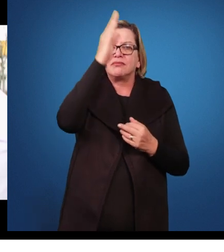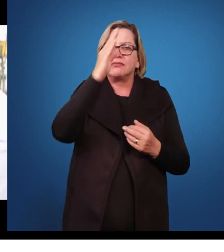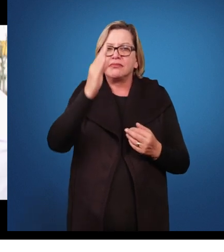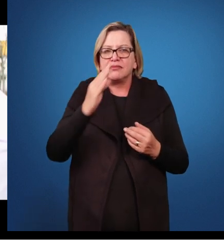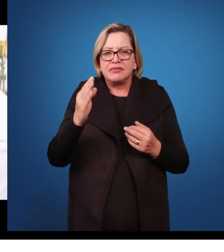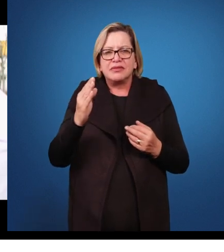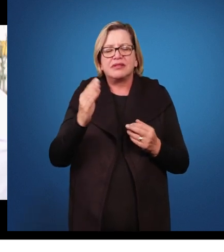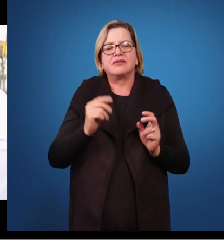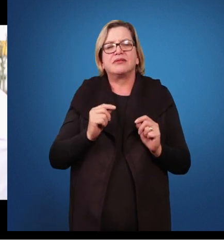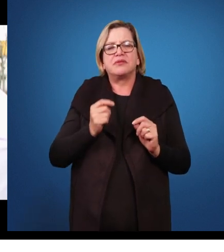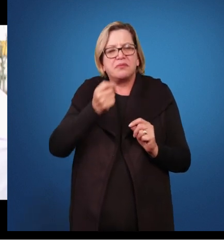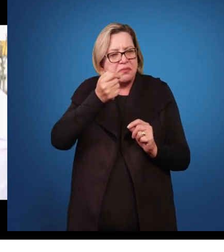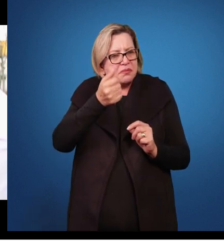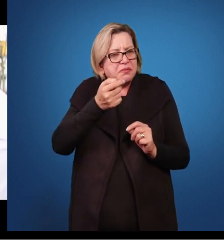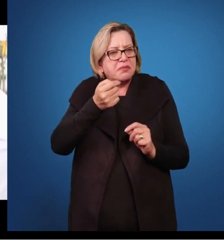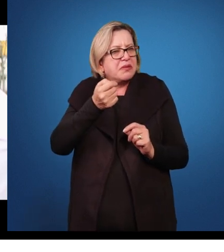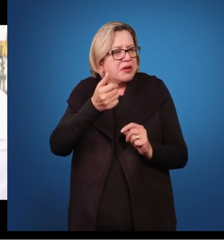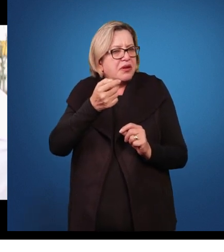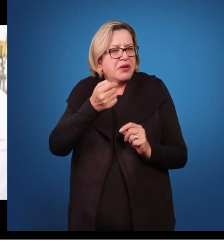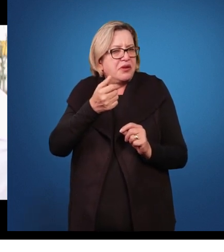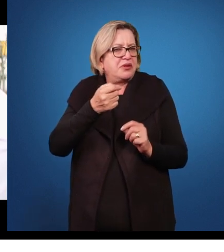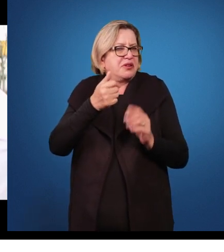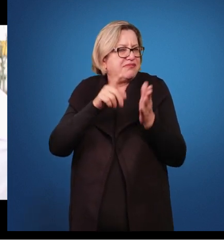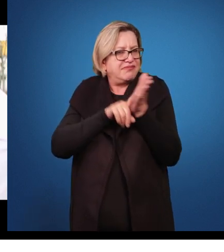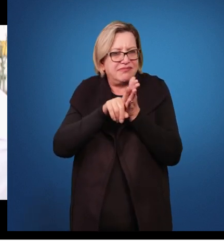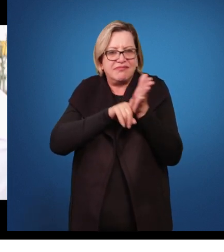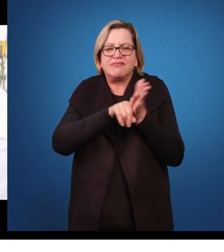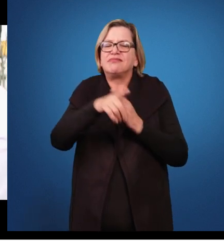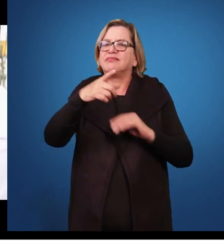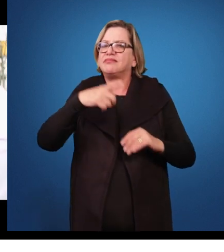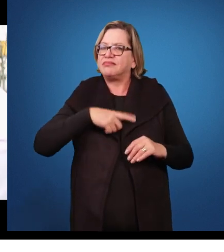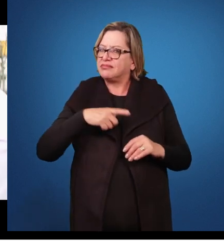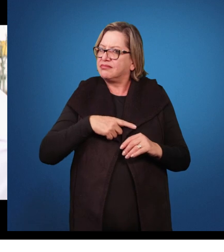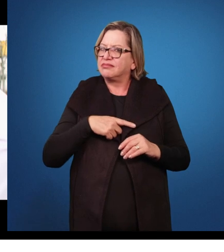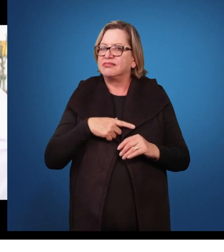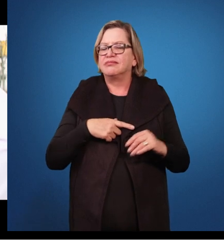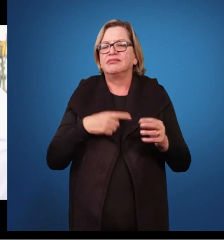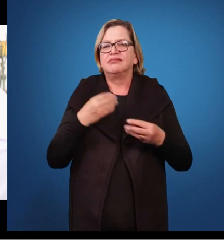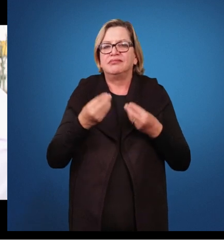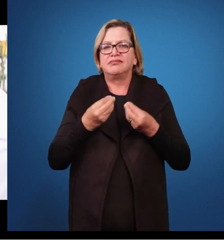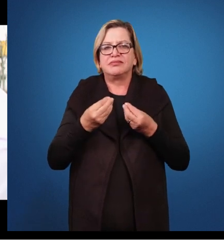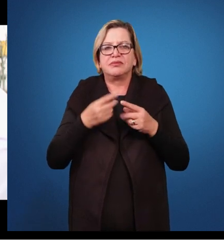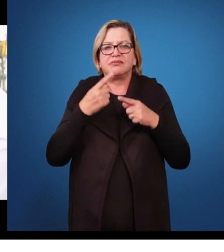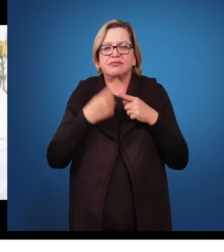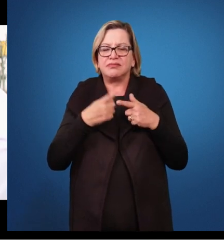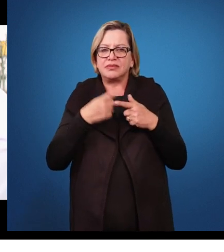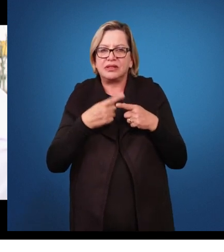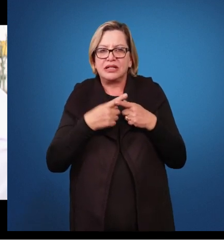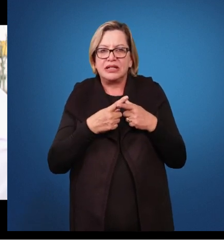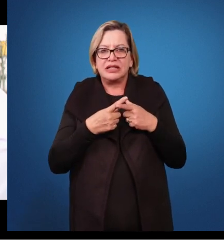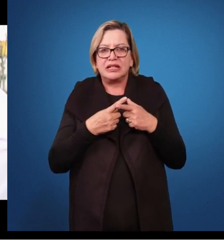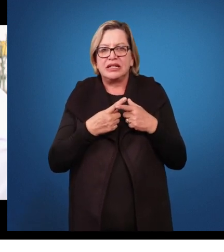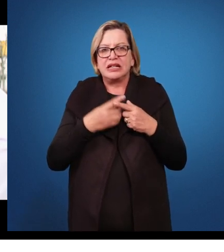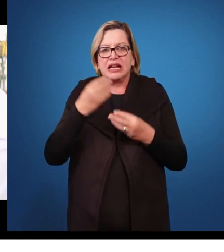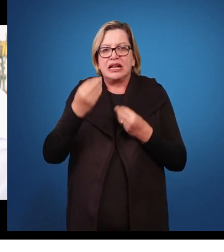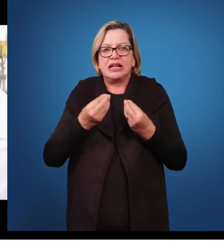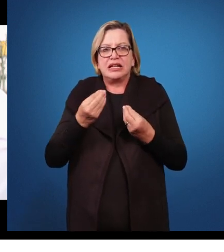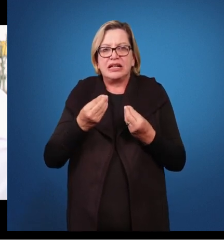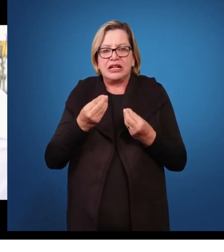pouco, é uma área pouco estudada, a gente já diz assim, né? Por quê? Porque quando a superdotação